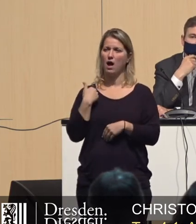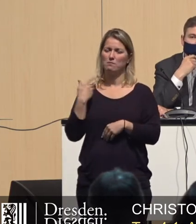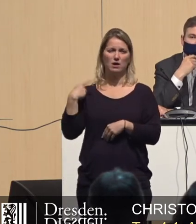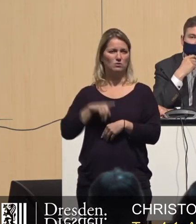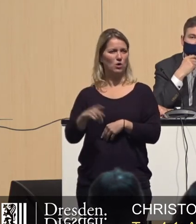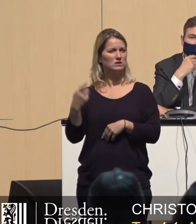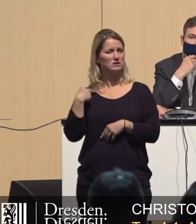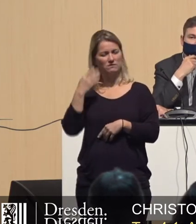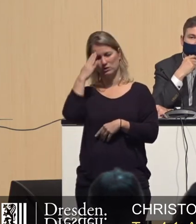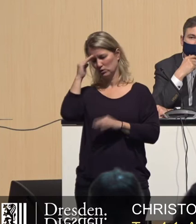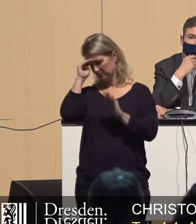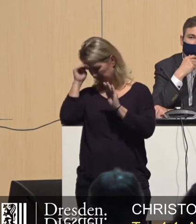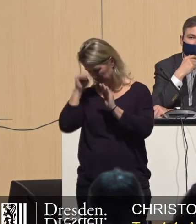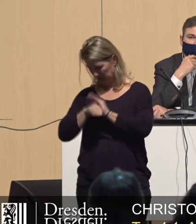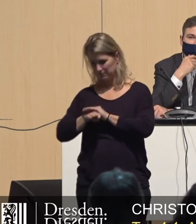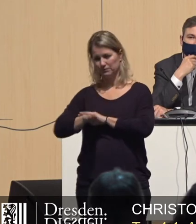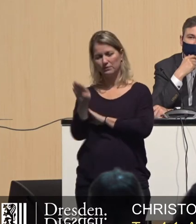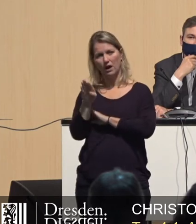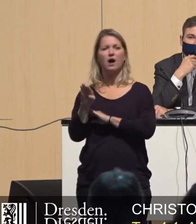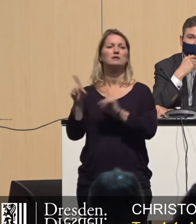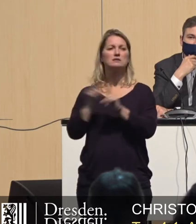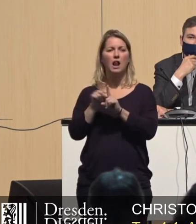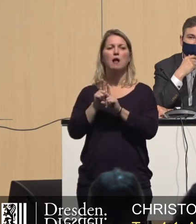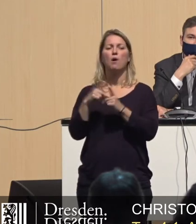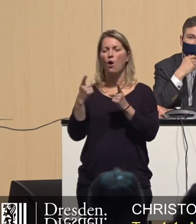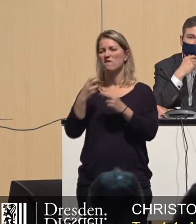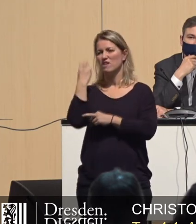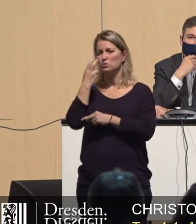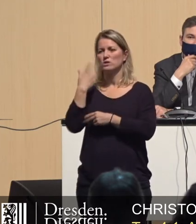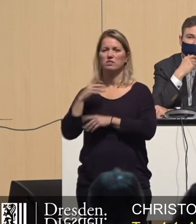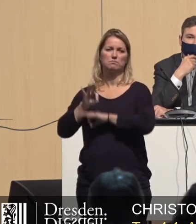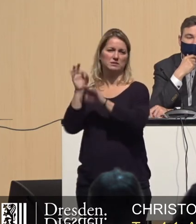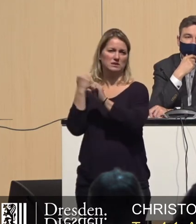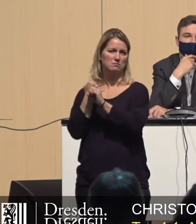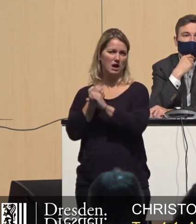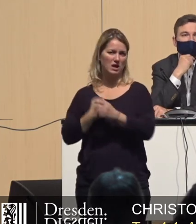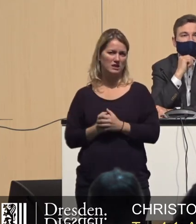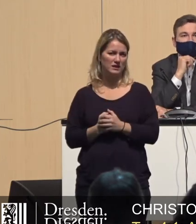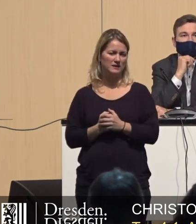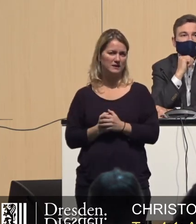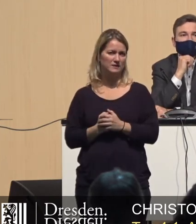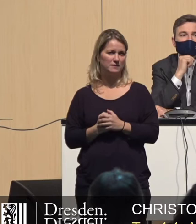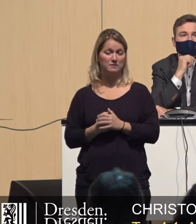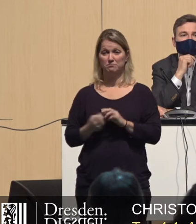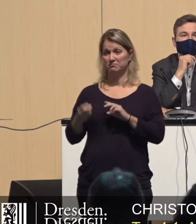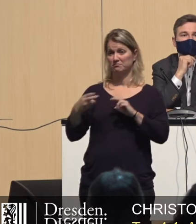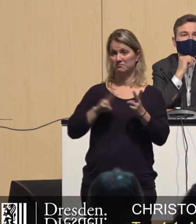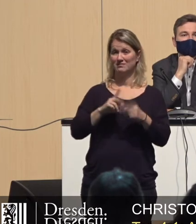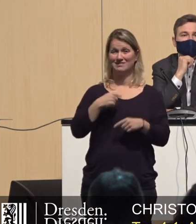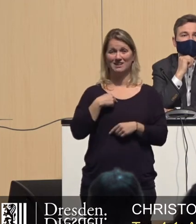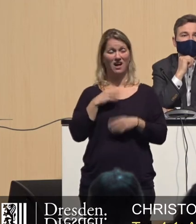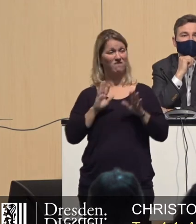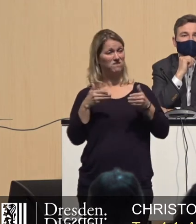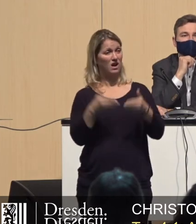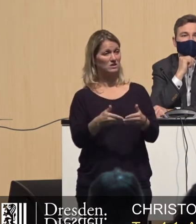den sie versuchen, uns zu ziehen, auch zu trinken. Meine Damen und Herren, wir als Fraktion sind der Meinung, dass ein großes Angebot